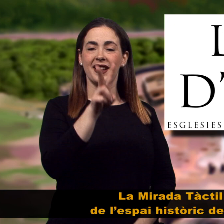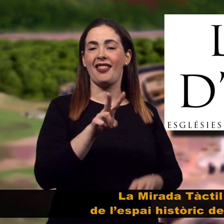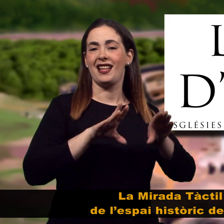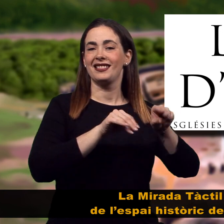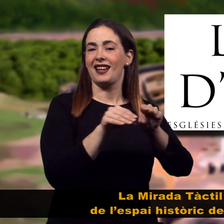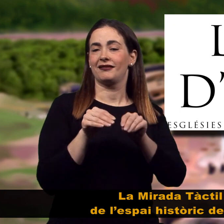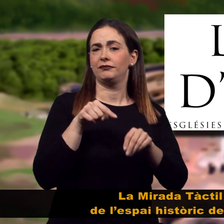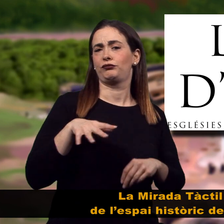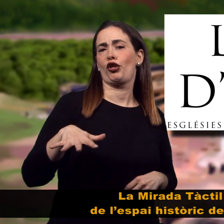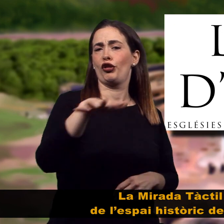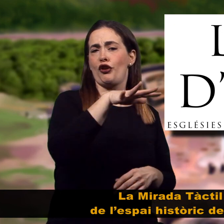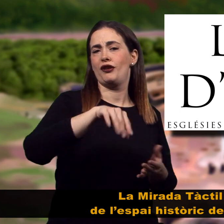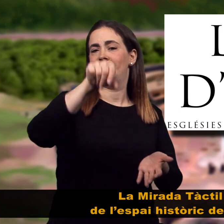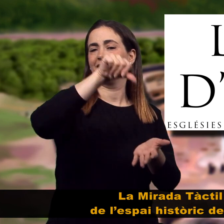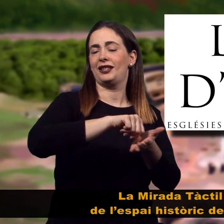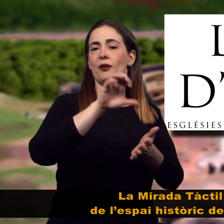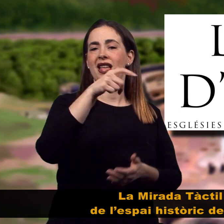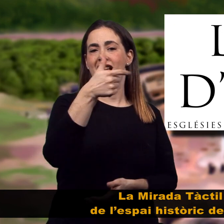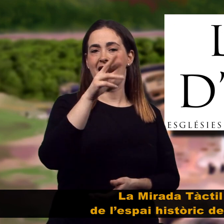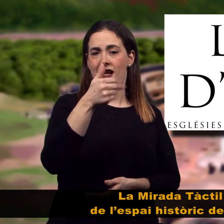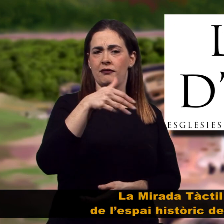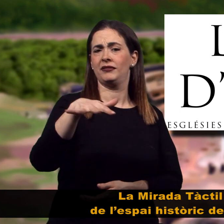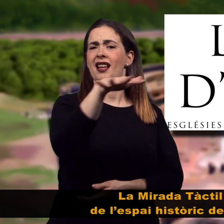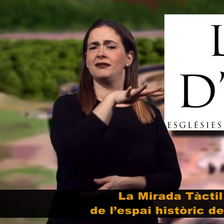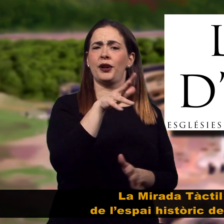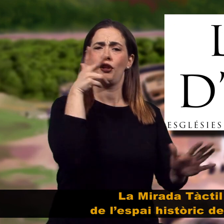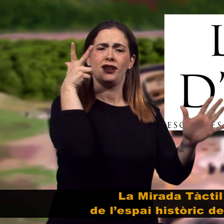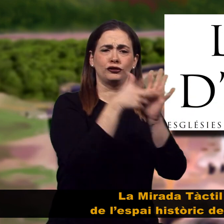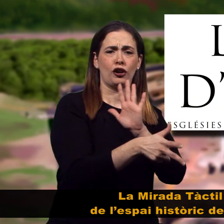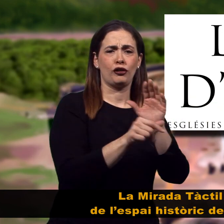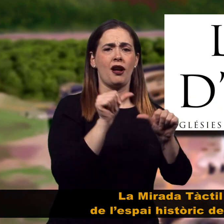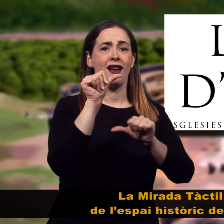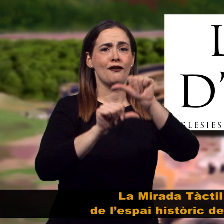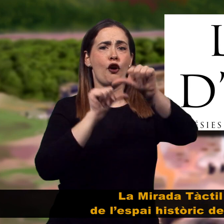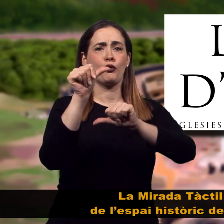La mirada tàctil i l'evolució de l'espai històric de la Seu d'Ègara.